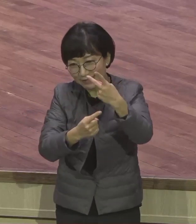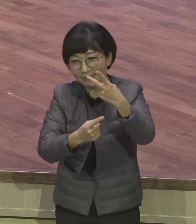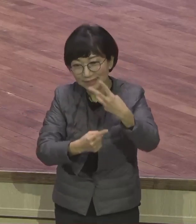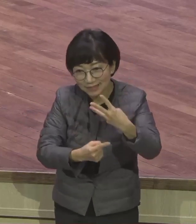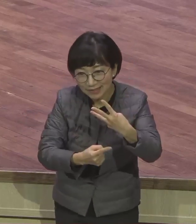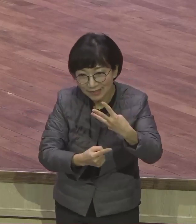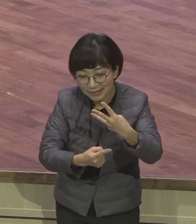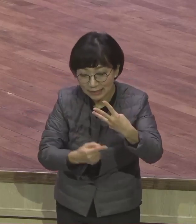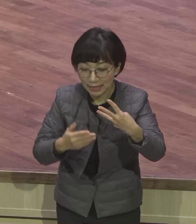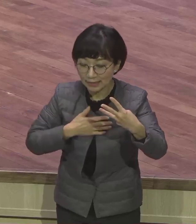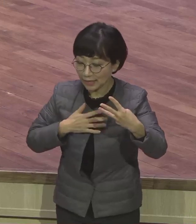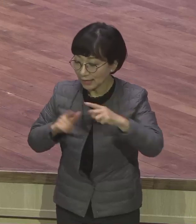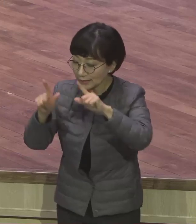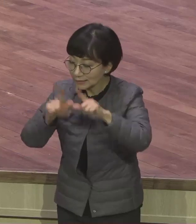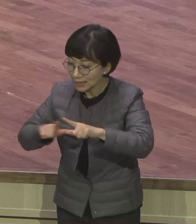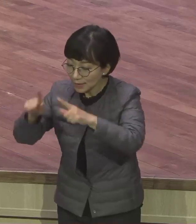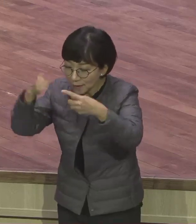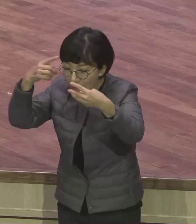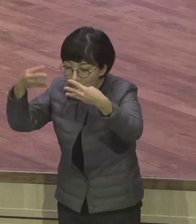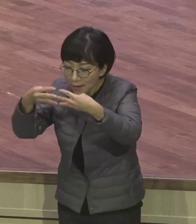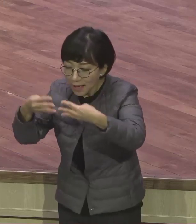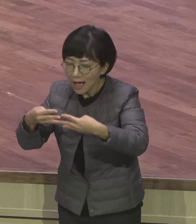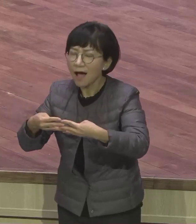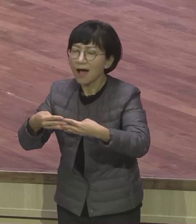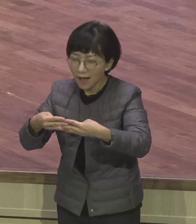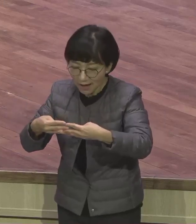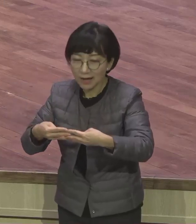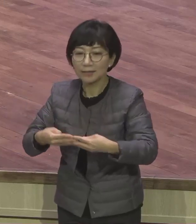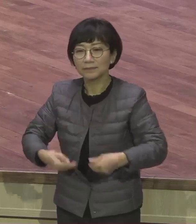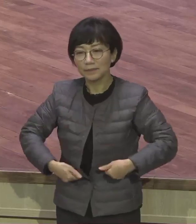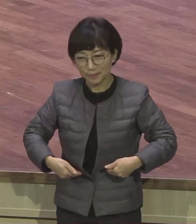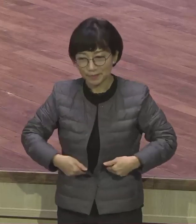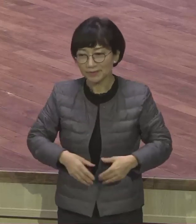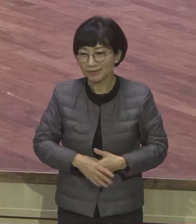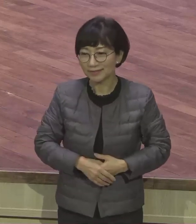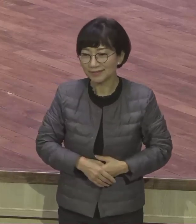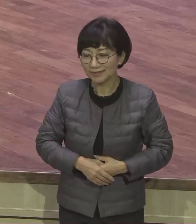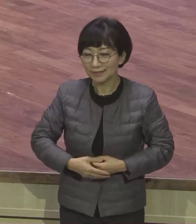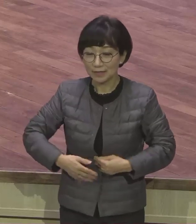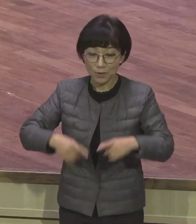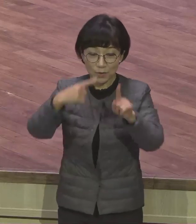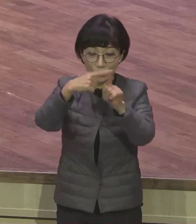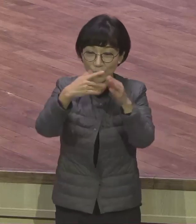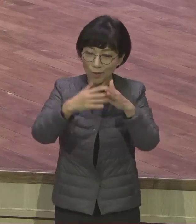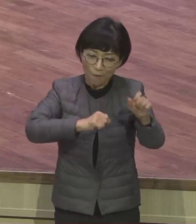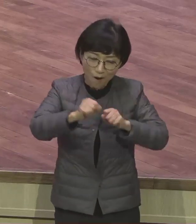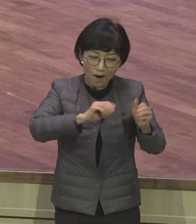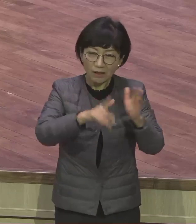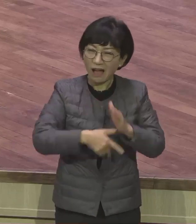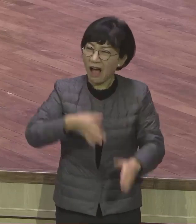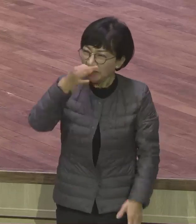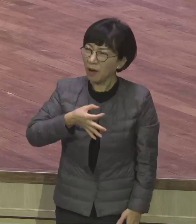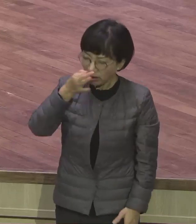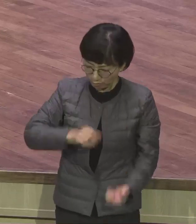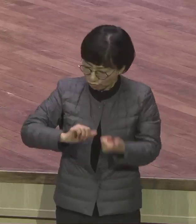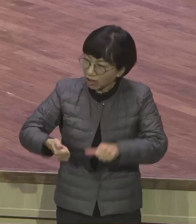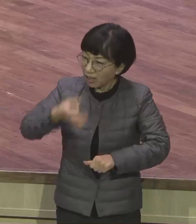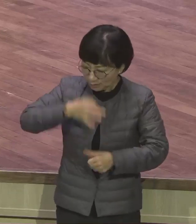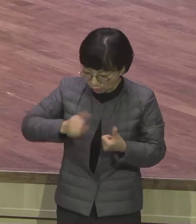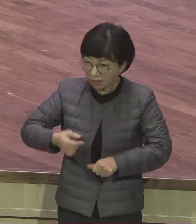삶속에서 되어져야 돼요. 그래서 뭐 교회를 하면서도 나 힘들어 못하겠다 나 짜증나 그것도